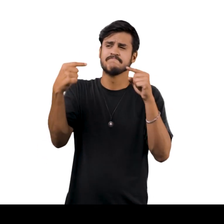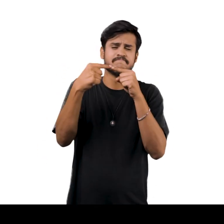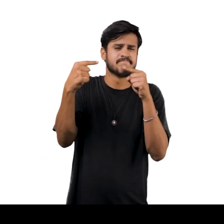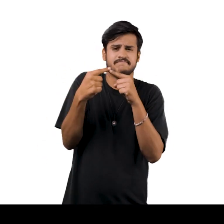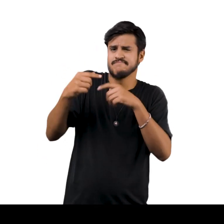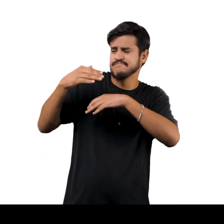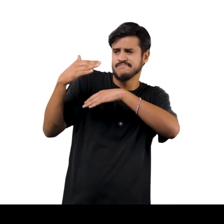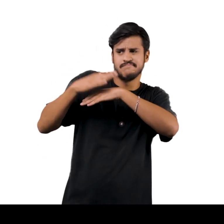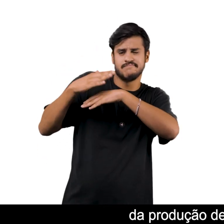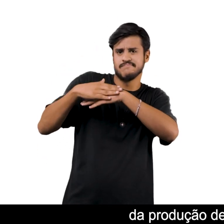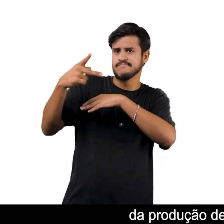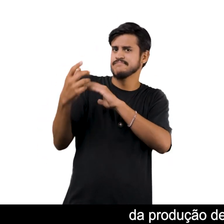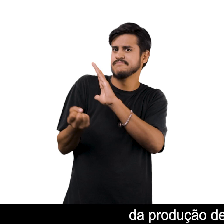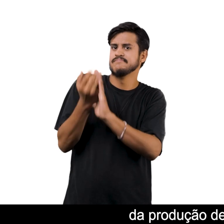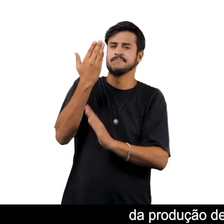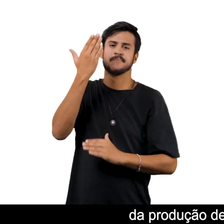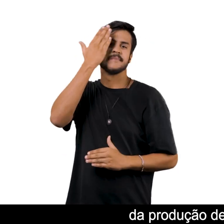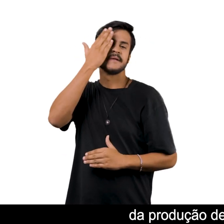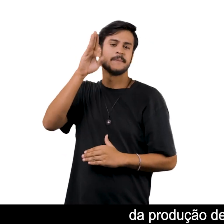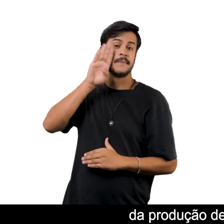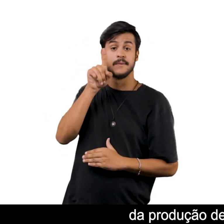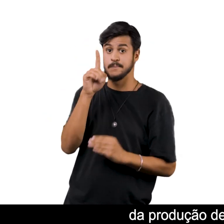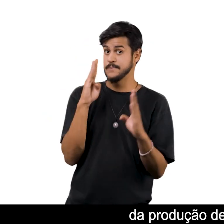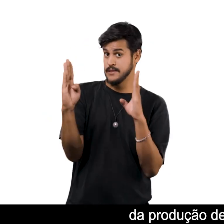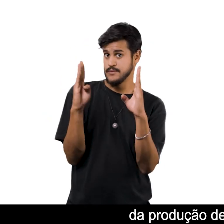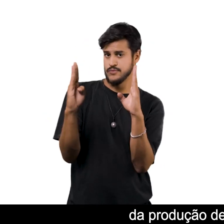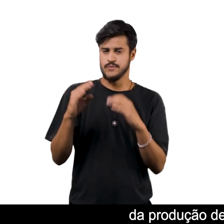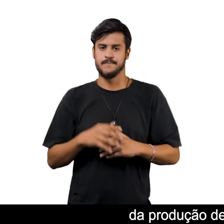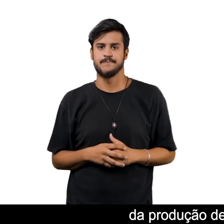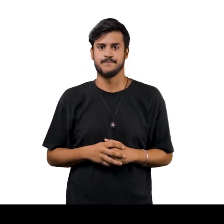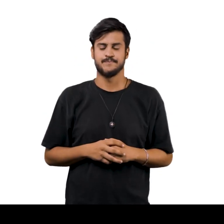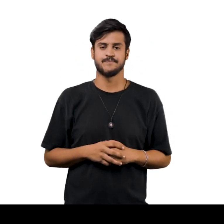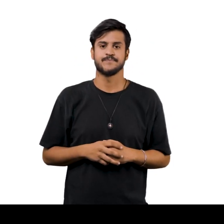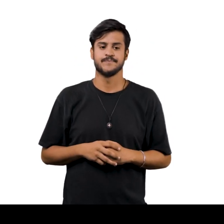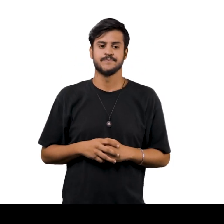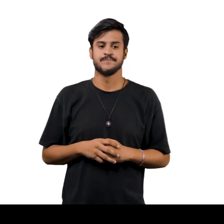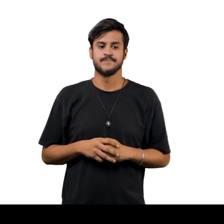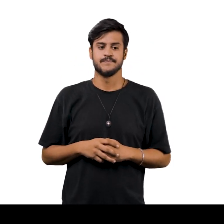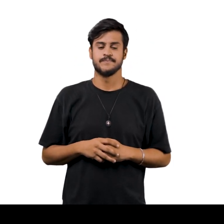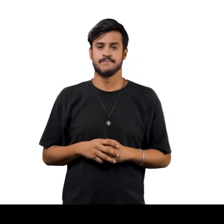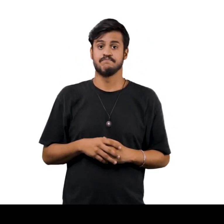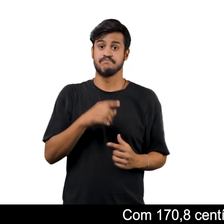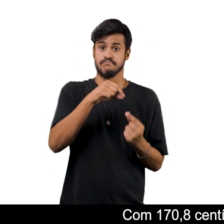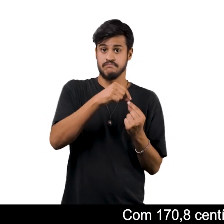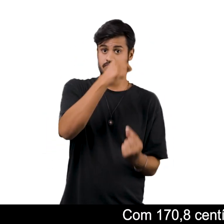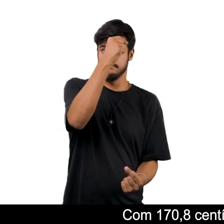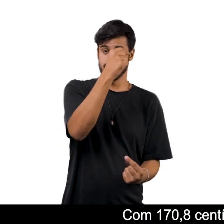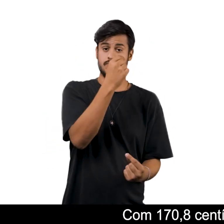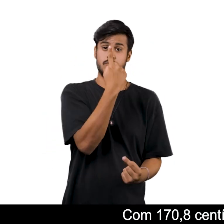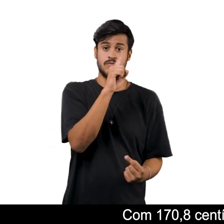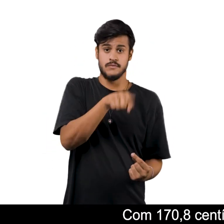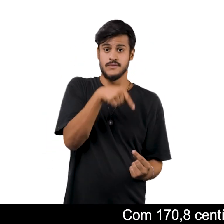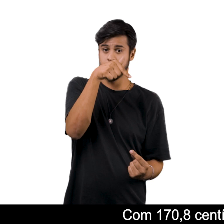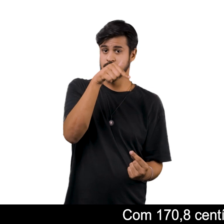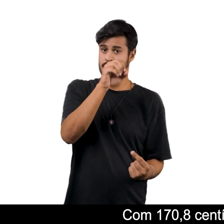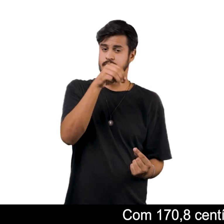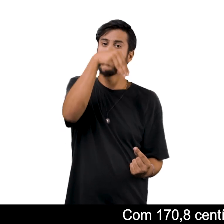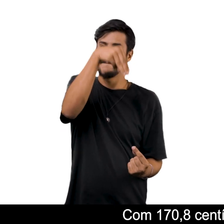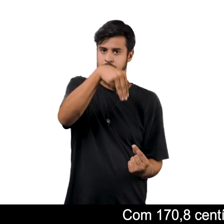elementos característicos da produção de Francis Bacon neste período Com 170